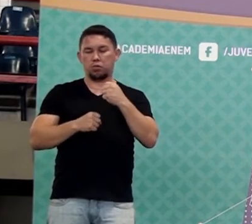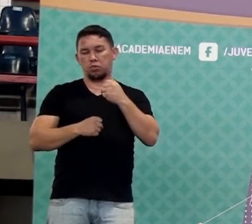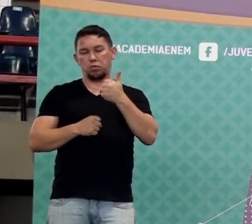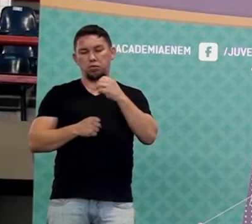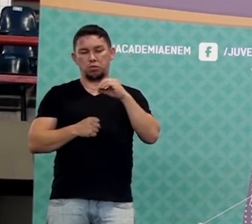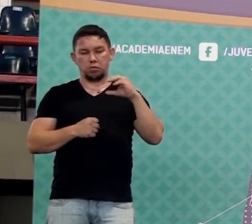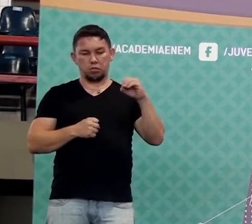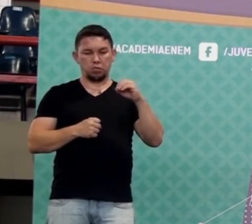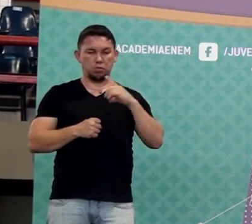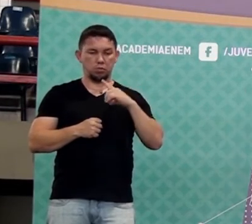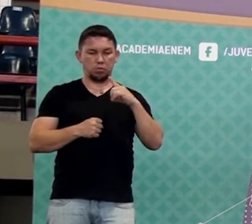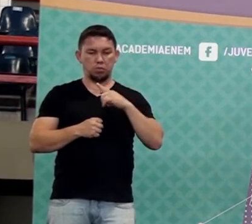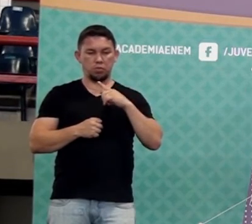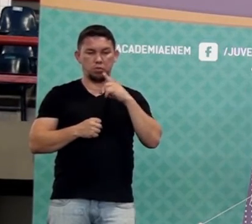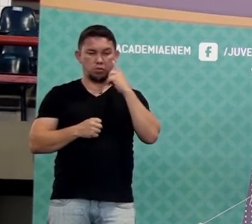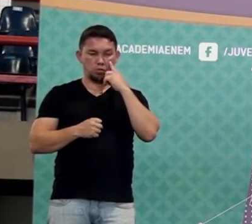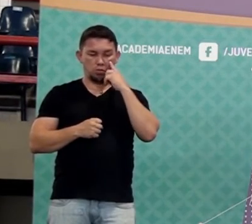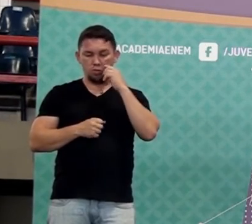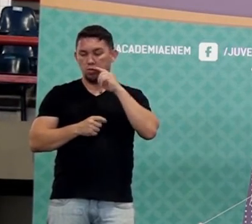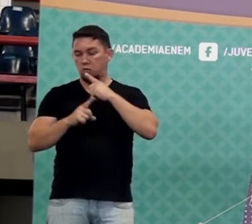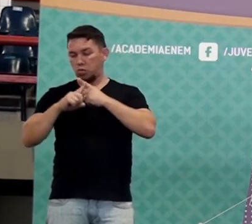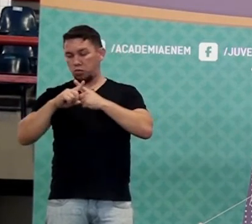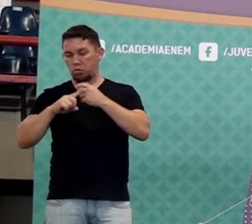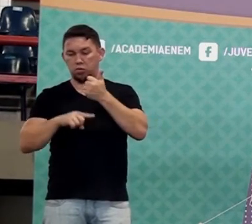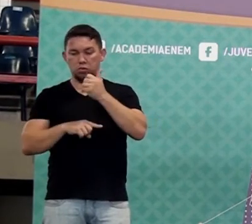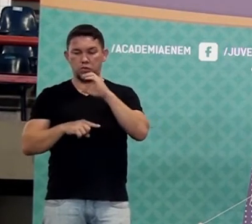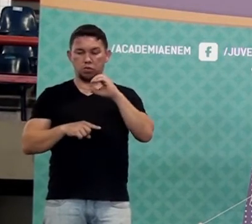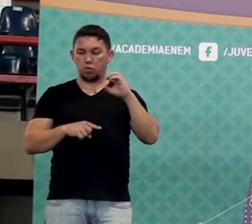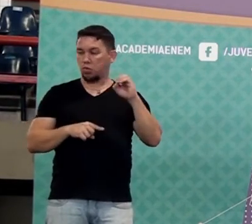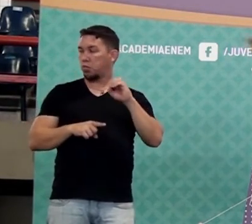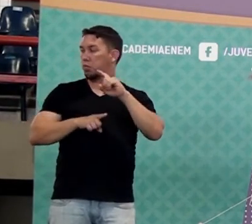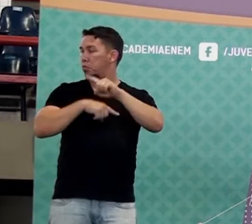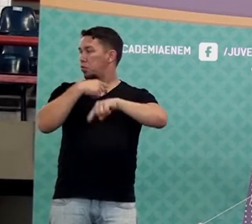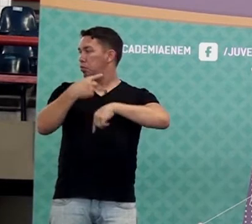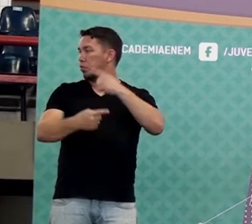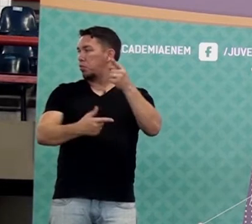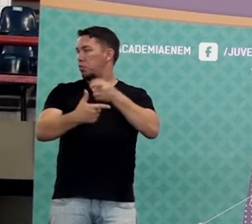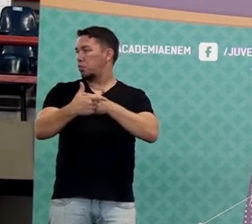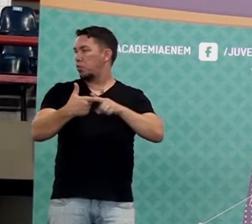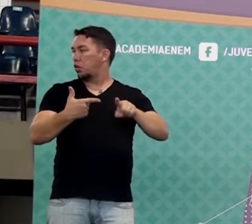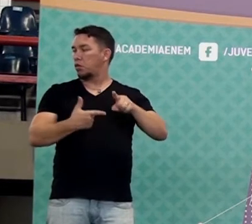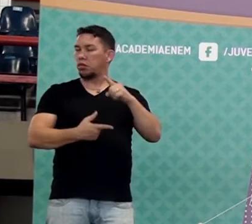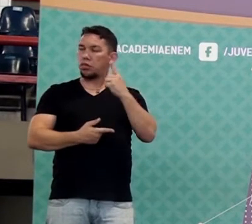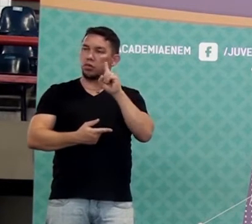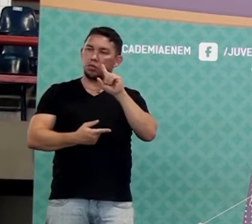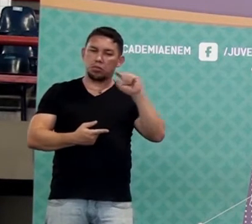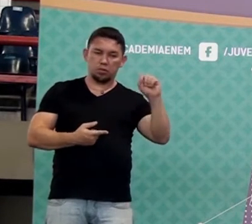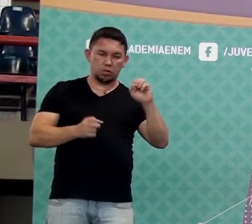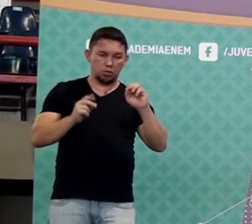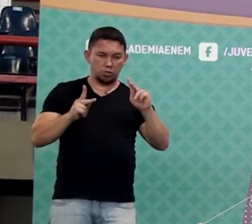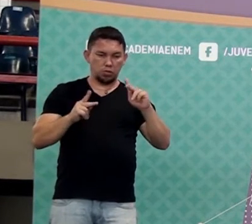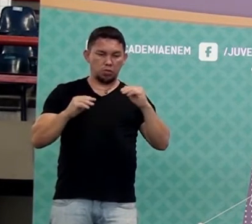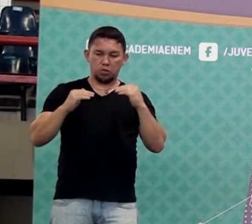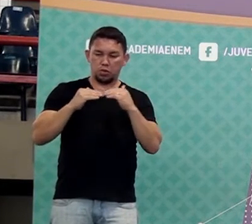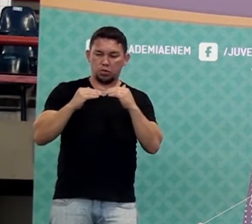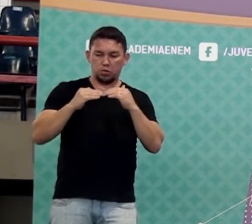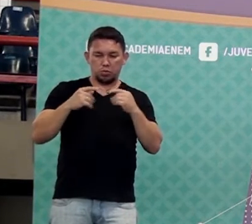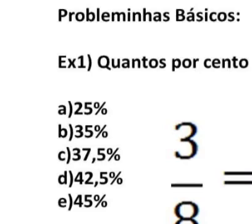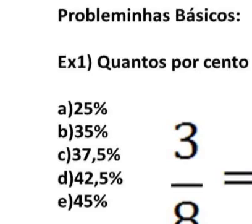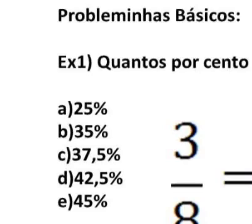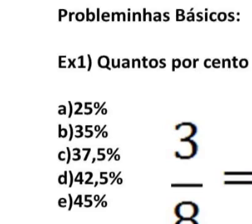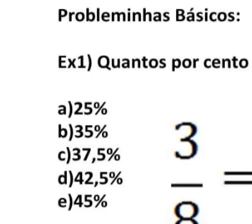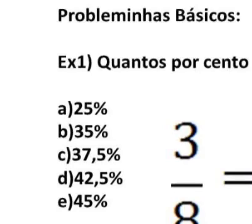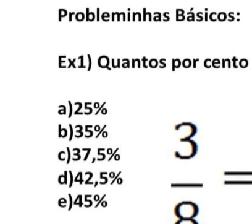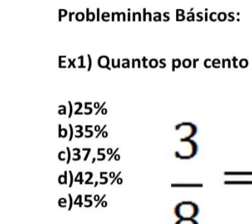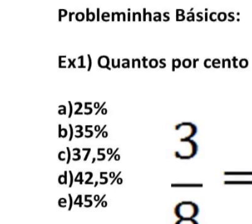porcentagem, tu multiplica por cem, porque depois tu vai ter que dividir por cem. Tá certo? Pra ficar igual que era. Então,